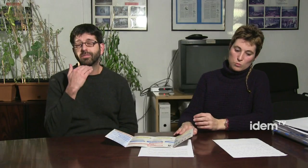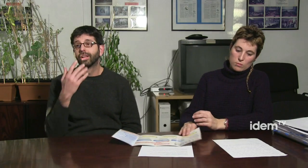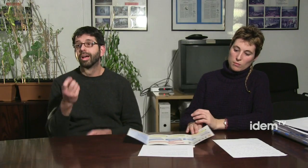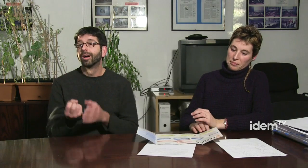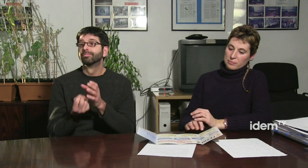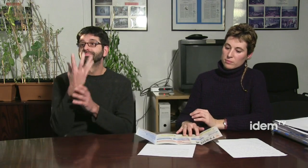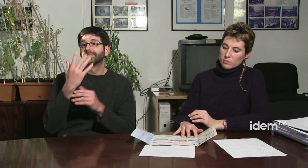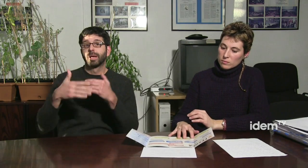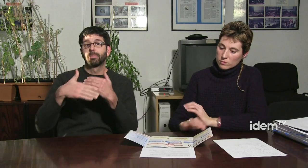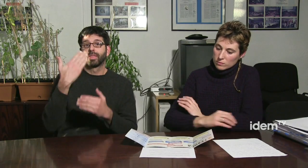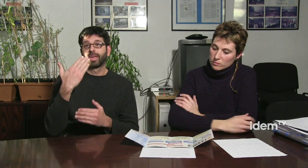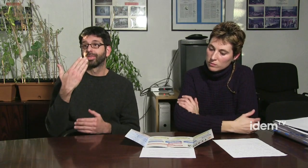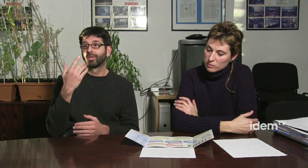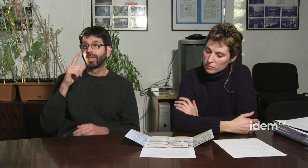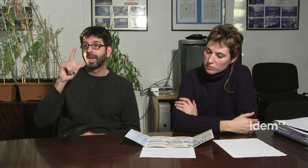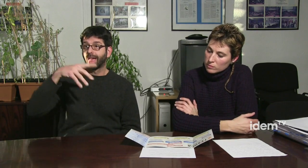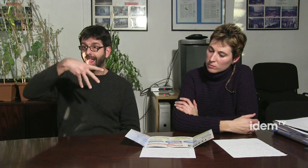Hola, mira, com ja sabeu,